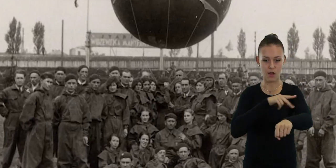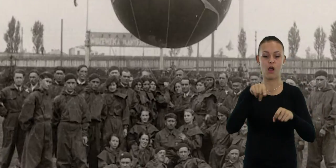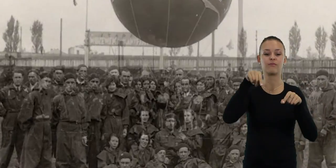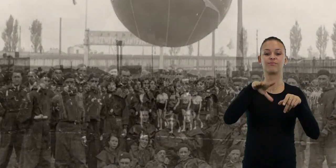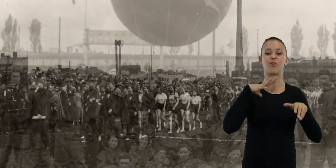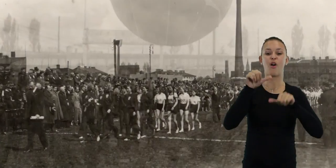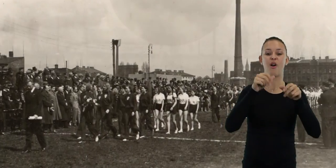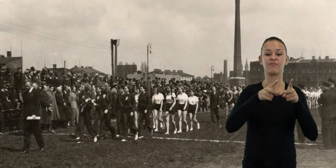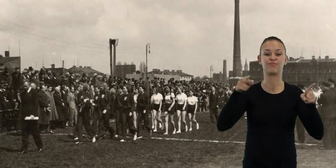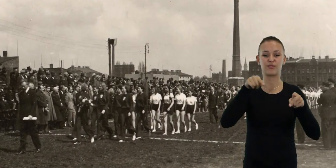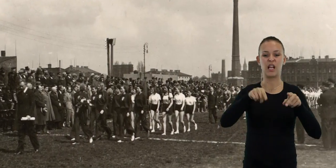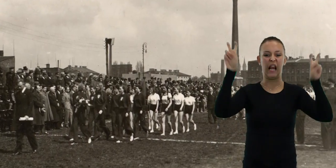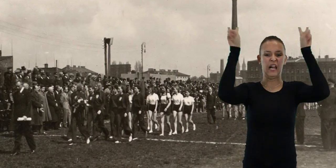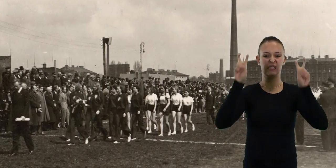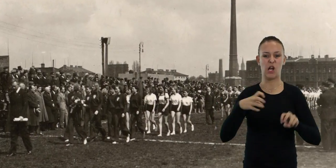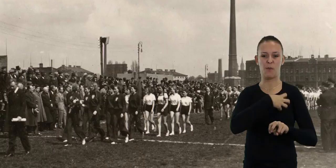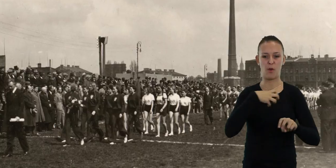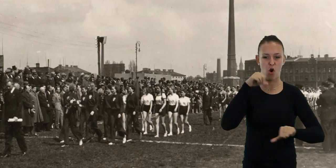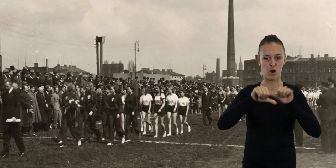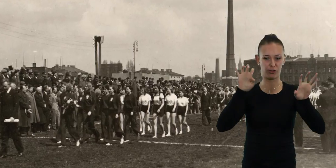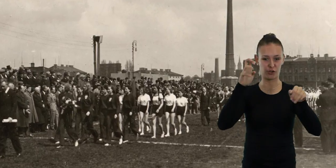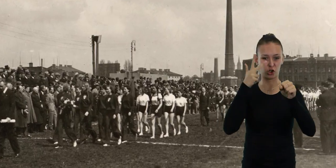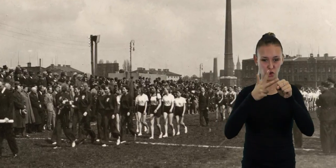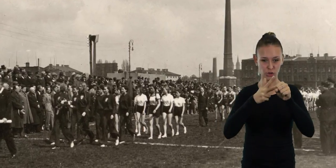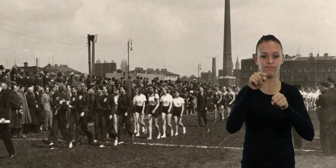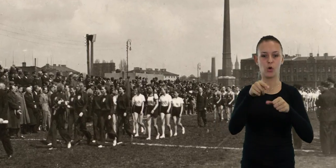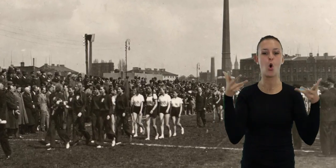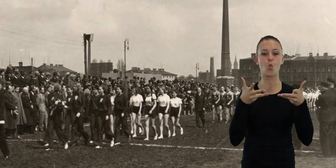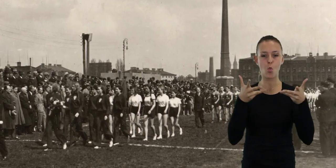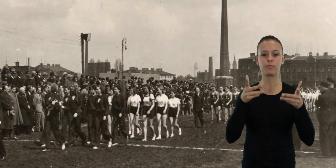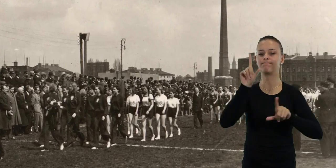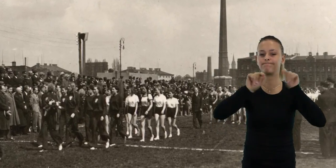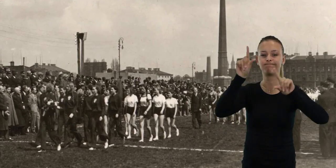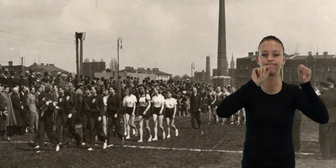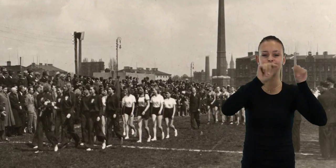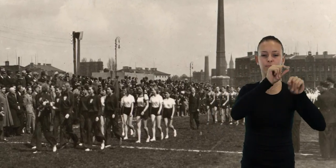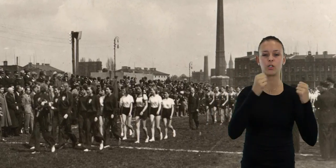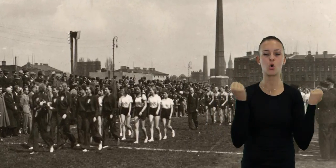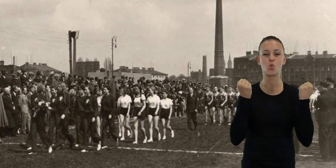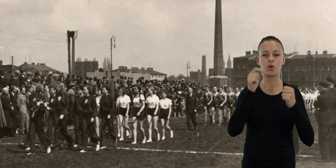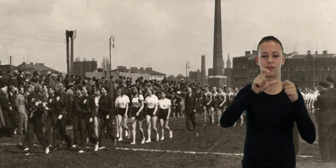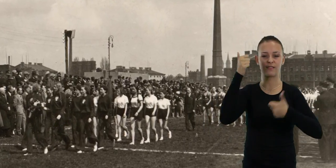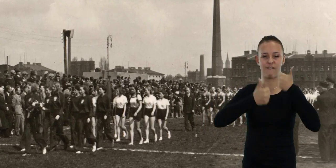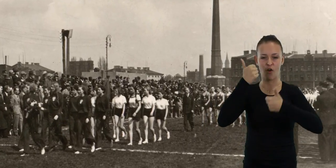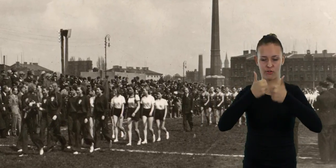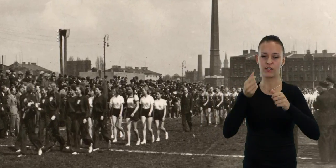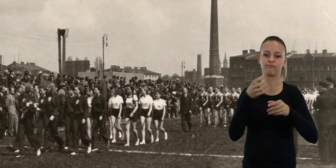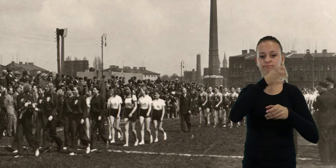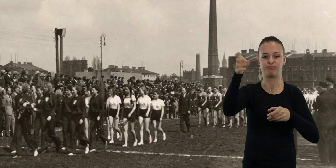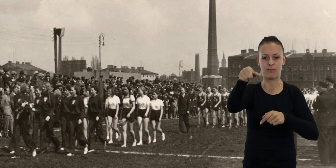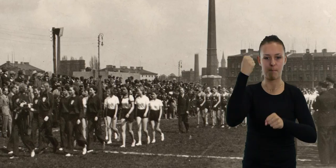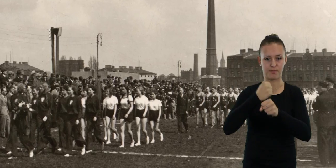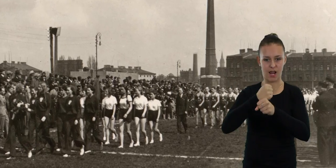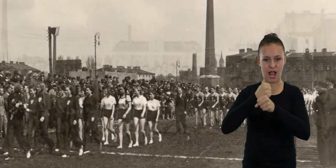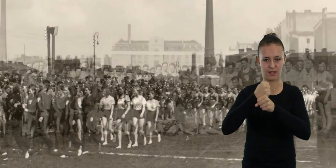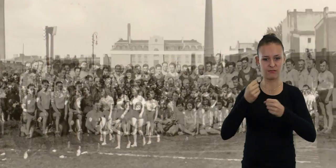Klub Sportowy IKP przy Zakładach Izraela Kalmanowicza Poznańskiego. W dobie kryzysu gospodarczego lat